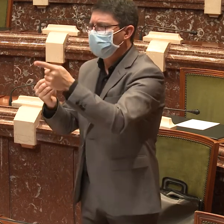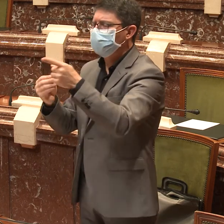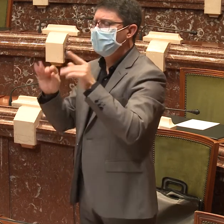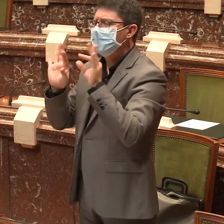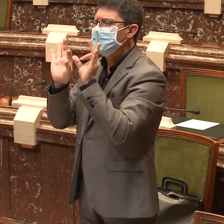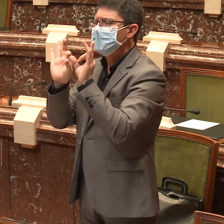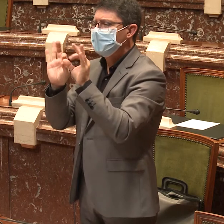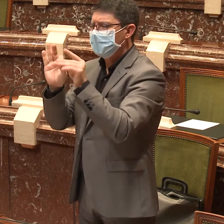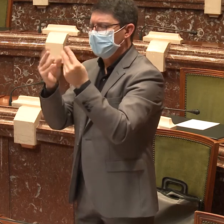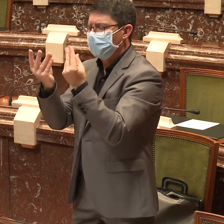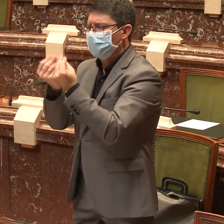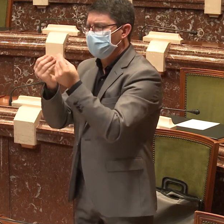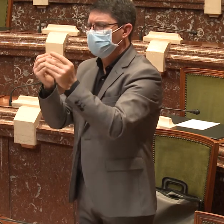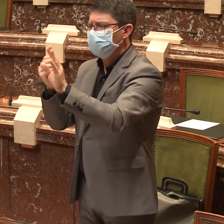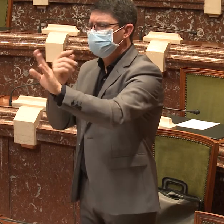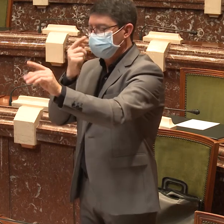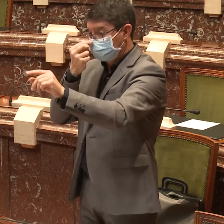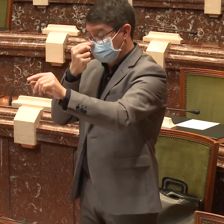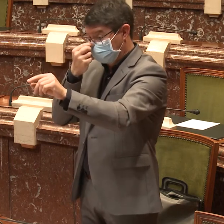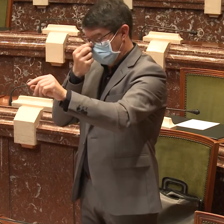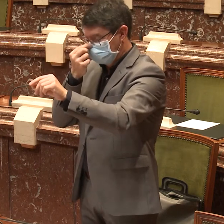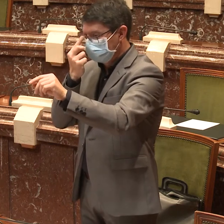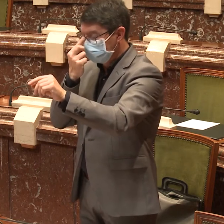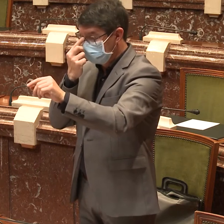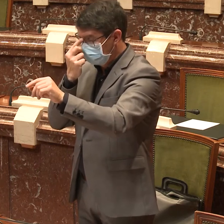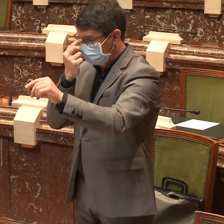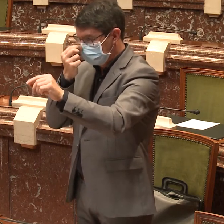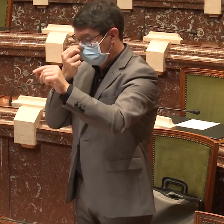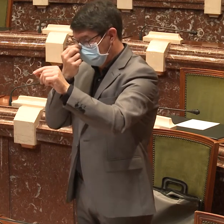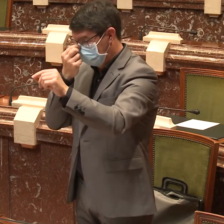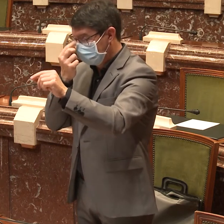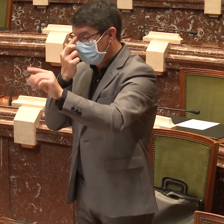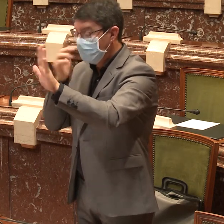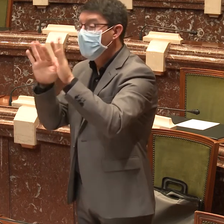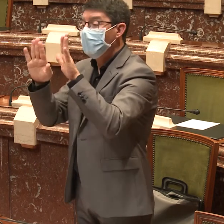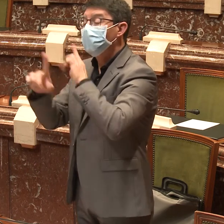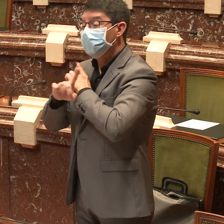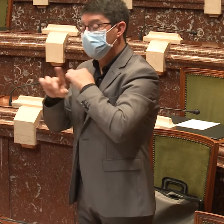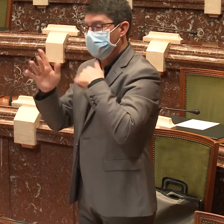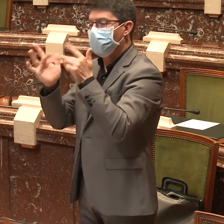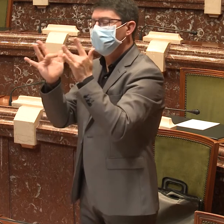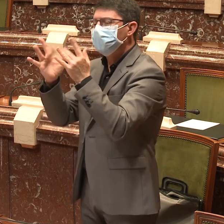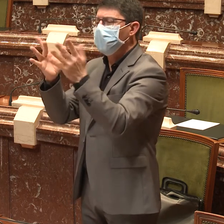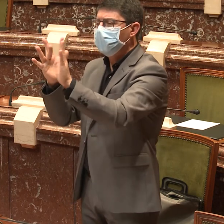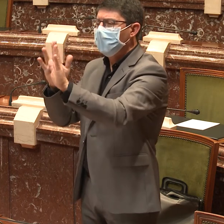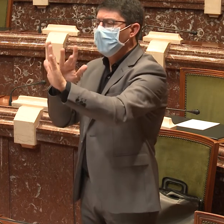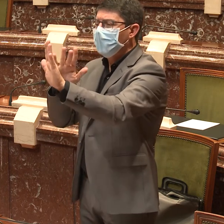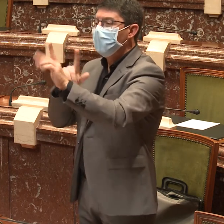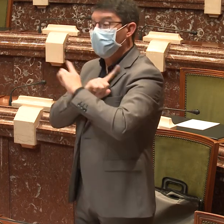y nosotros necesitamos, pues, que se nos garantice el carácter universal y gratuito de los servicios de interpretación de lengua de signos en materia de accesibilidad.